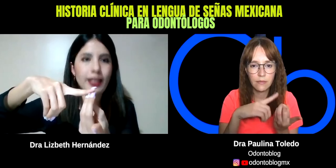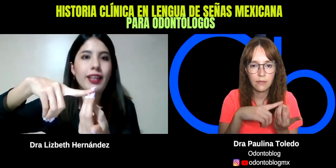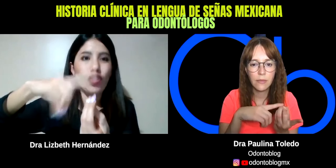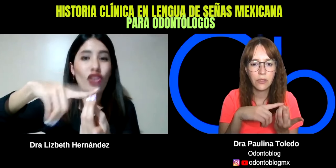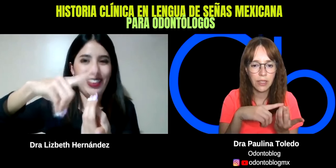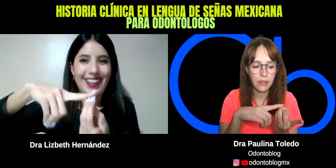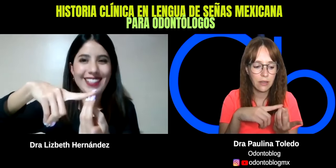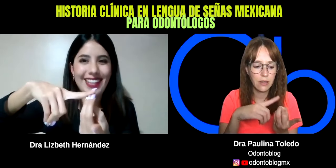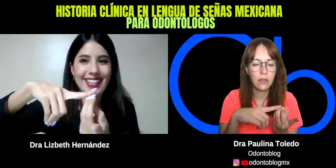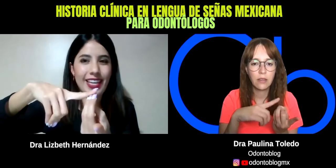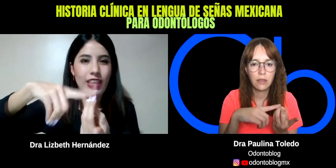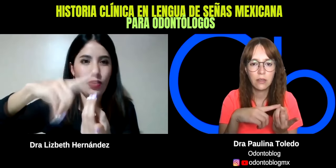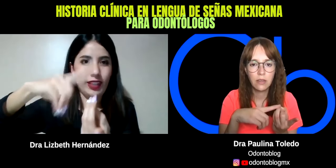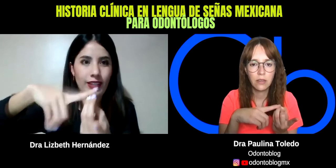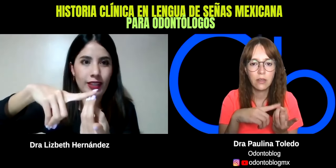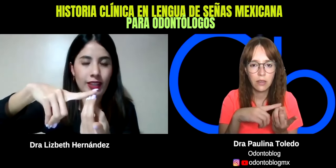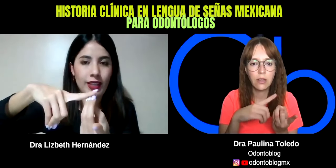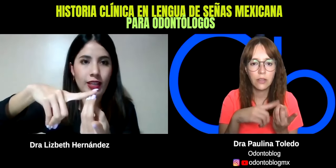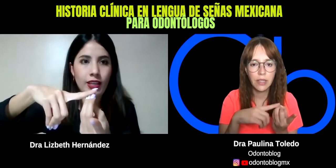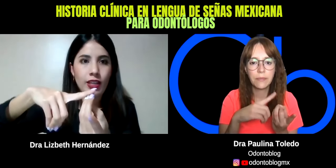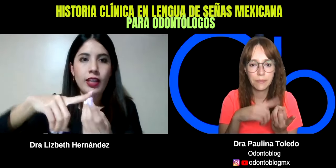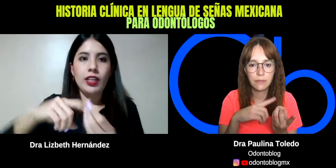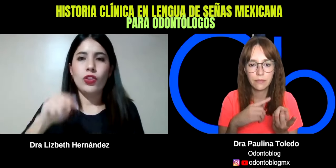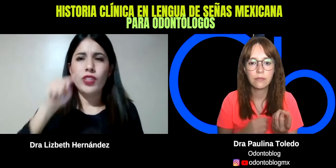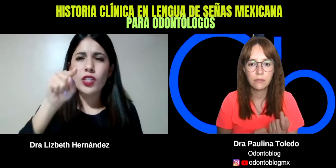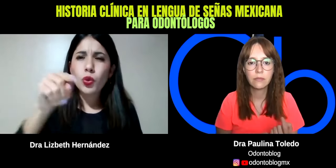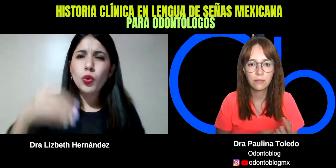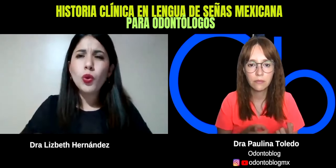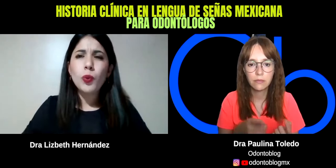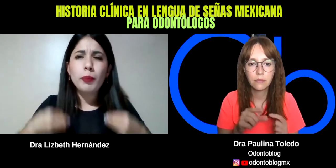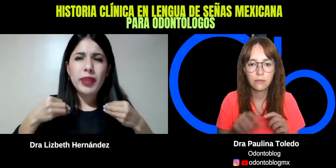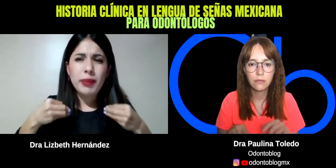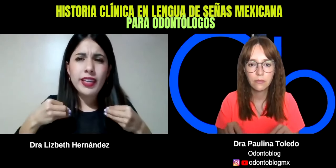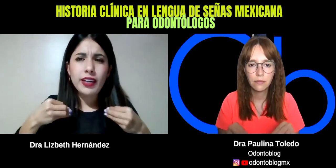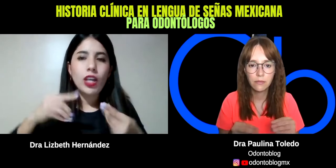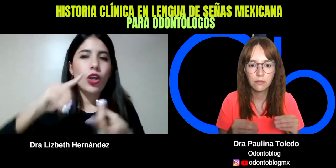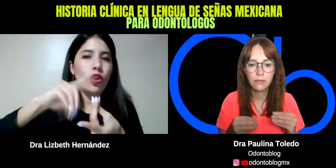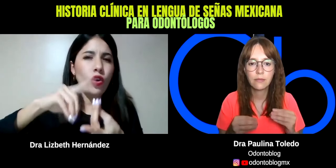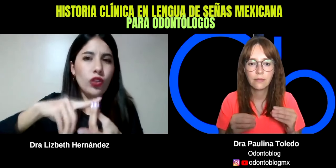¿Dónde? Esa es la seña de dónde. Ok. Entonces, tú, vivir, ¿dónde?